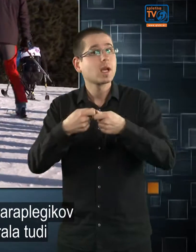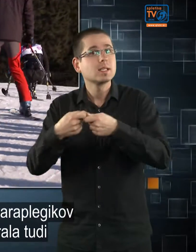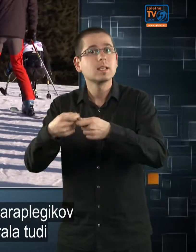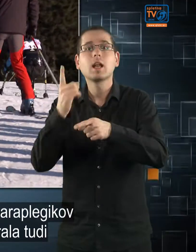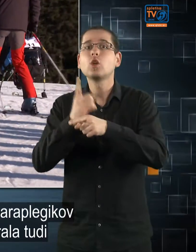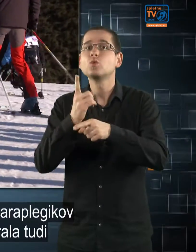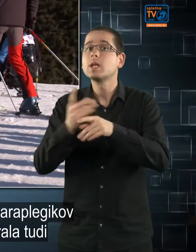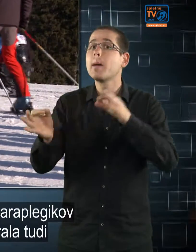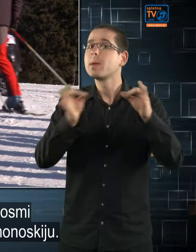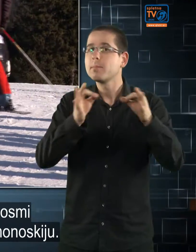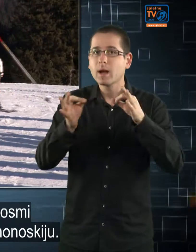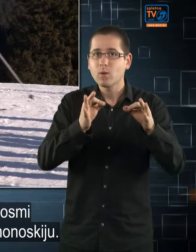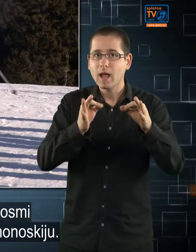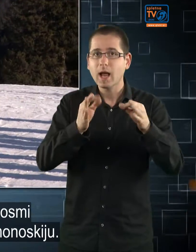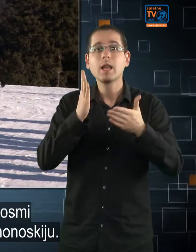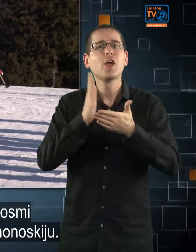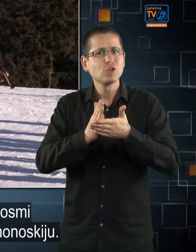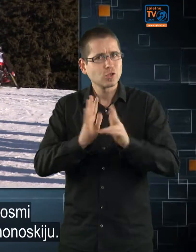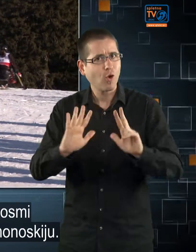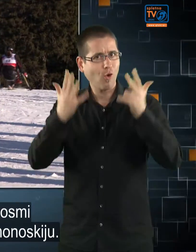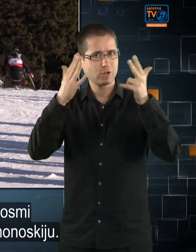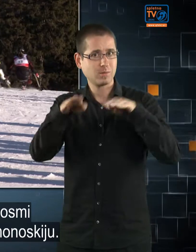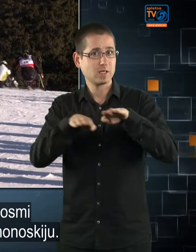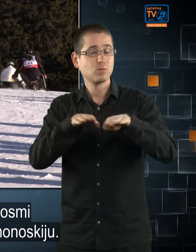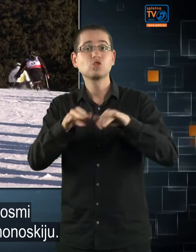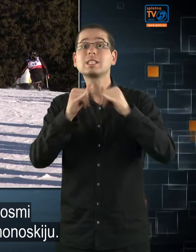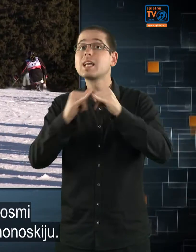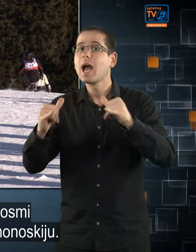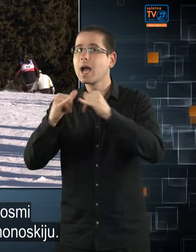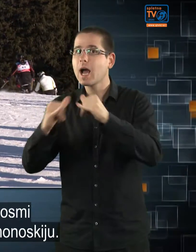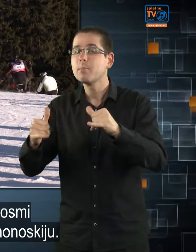pripravljalni že osmi smučarski kamp v Monoskiju.